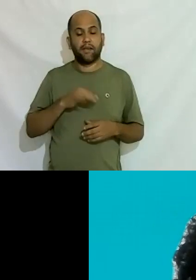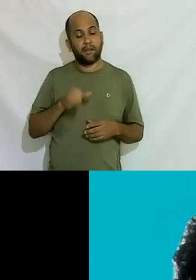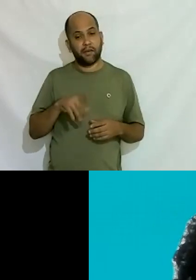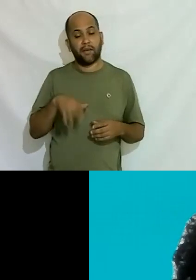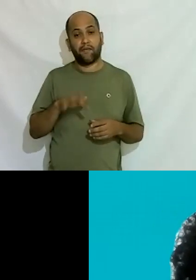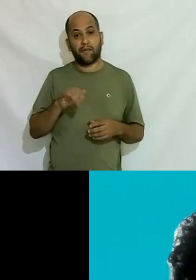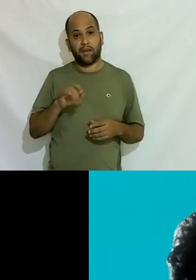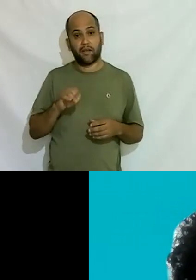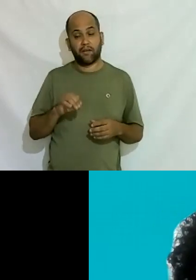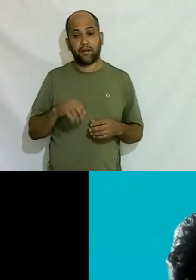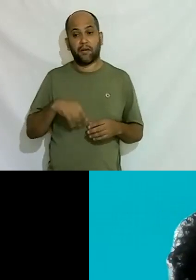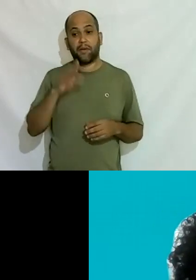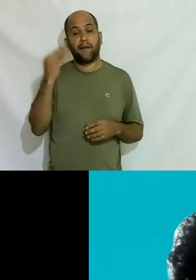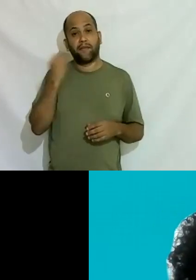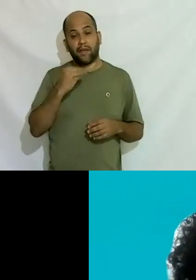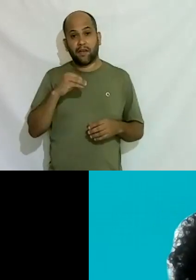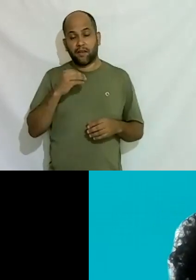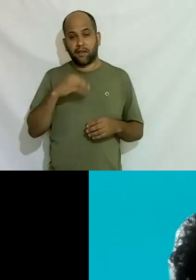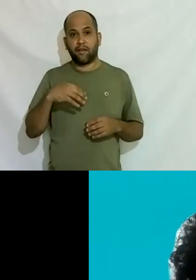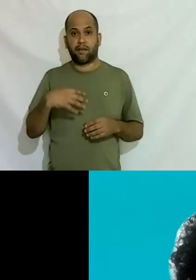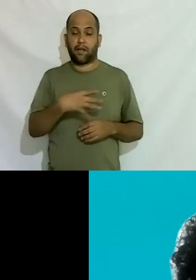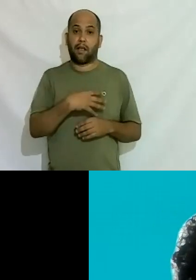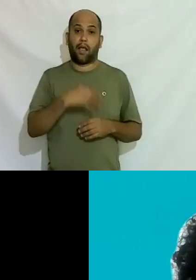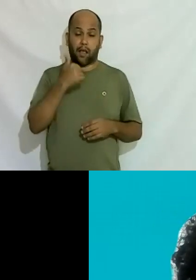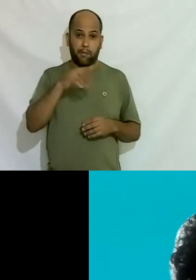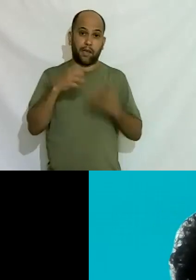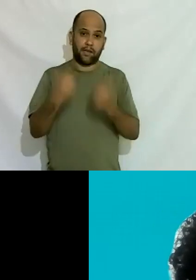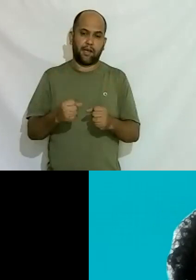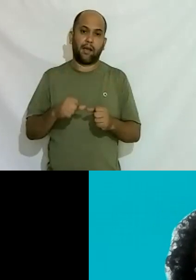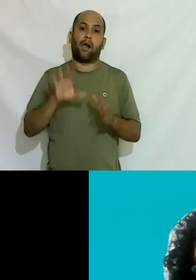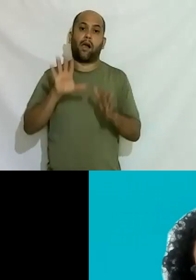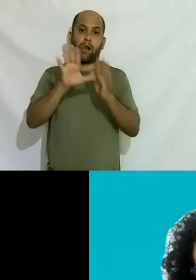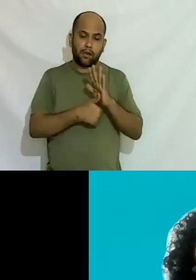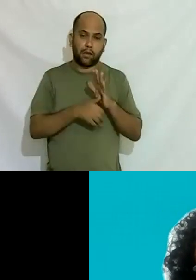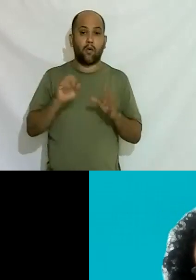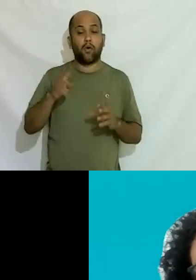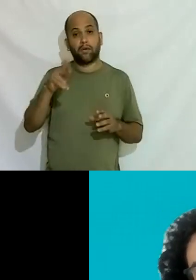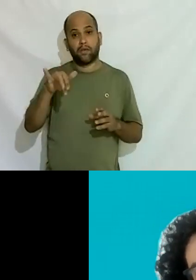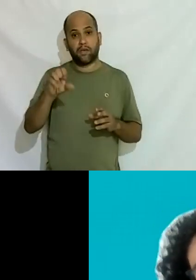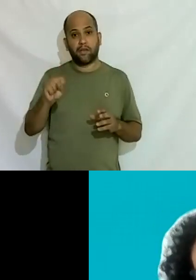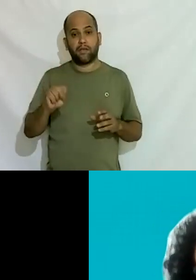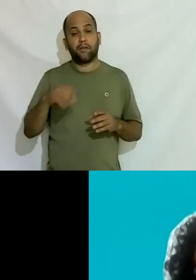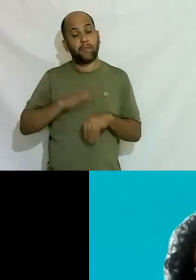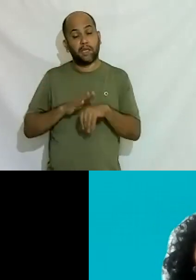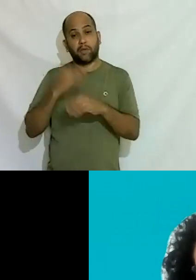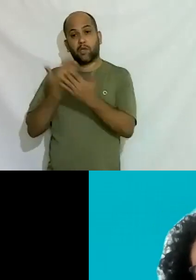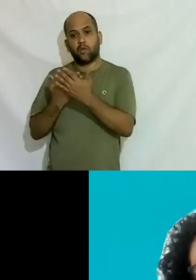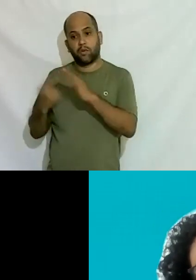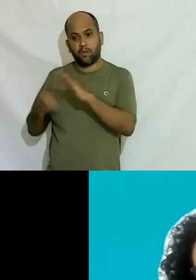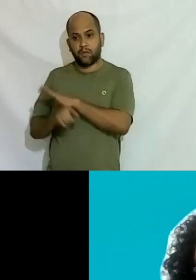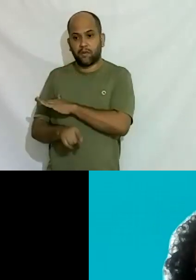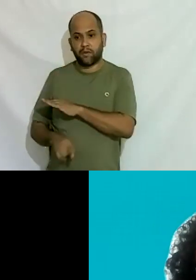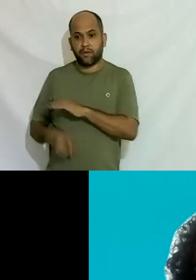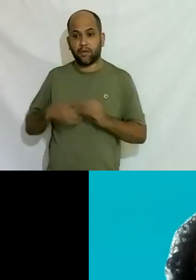é mais fácil uma mãe aceitar o filho roubado que o filho ser trans mesmo que ele seja indianezo né então isso é